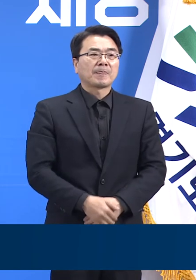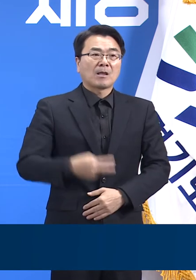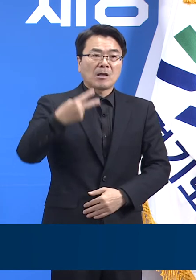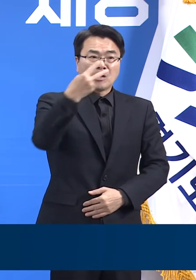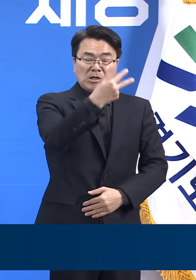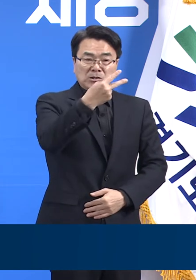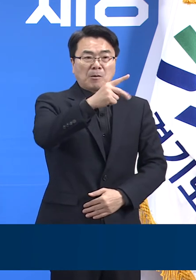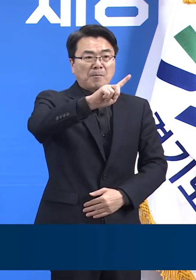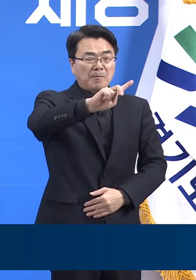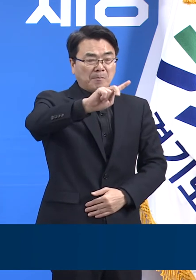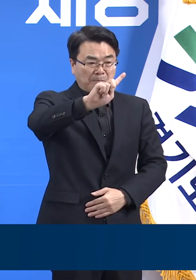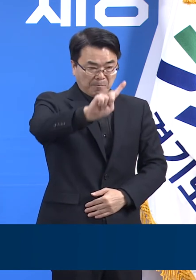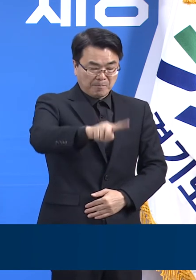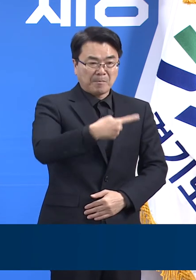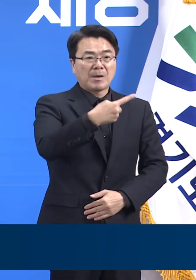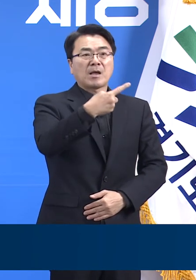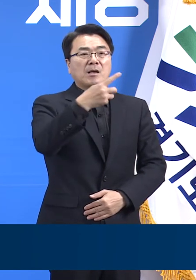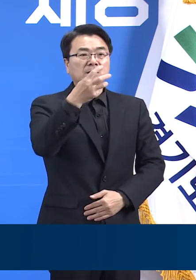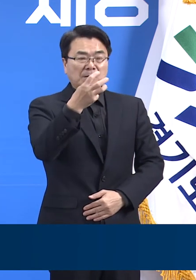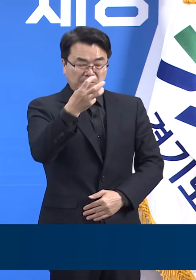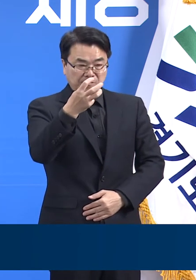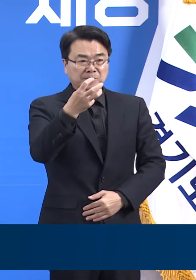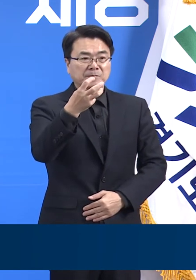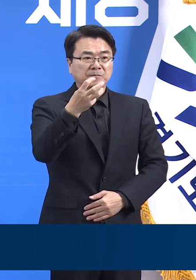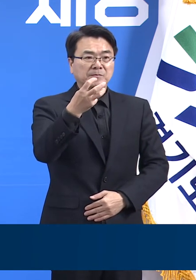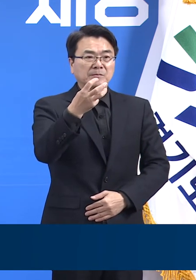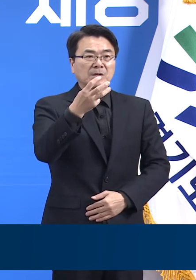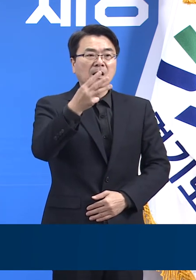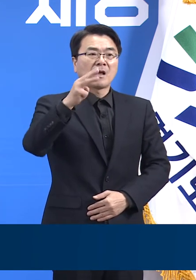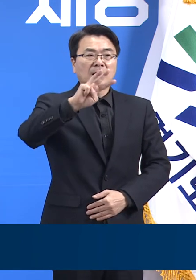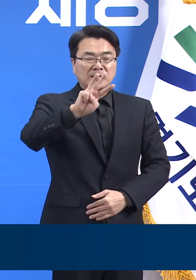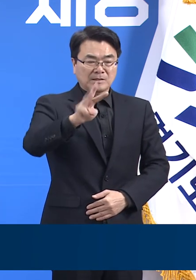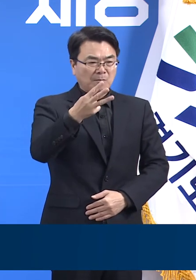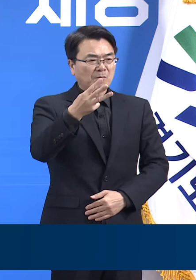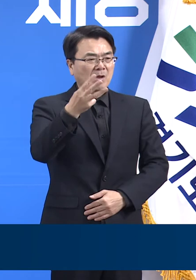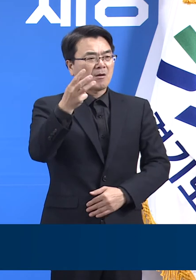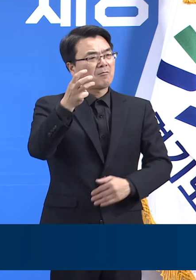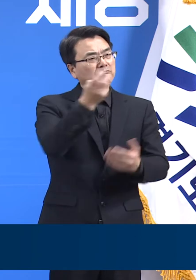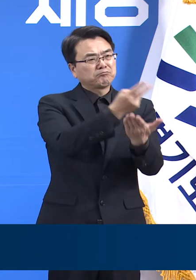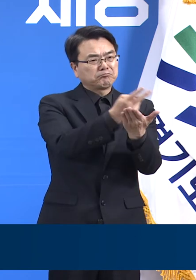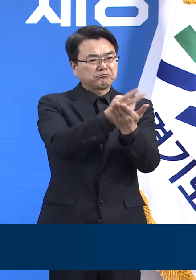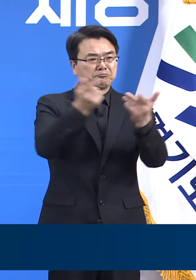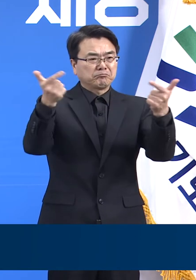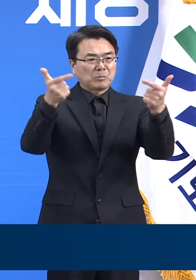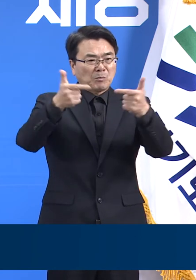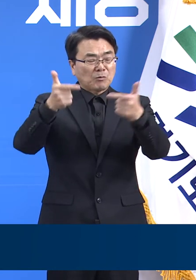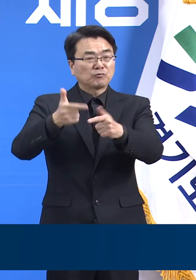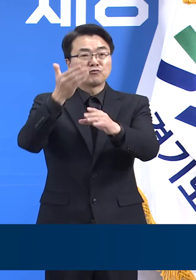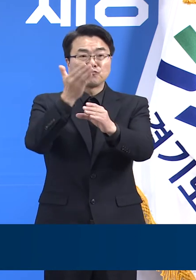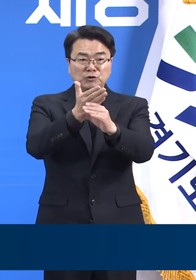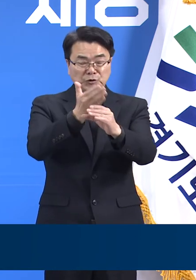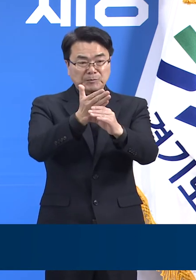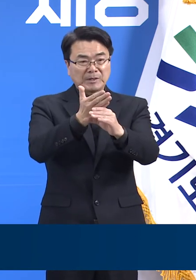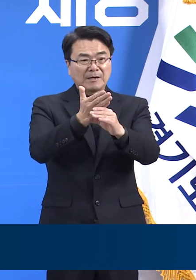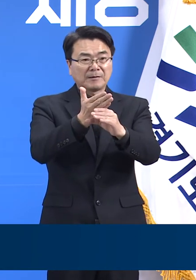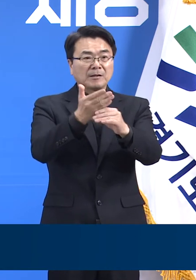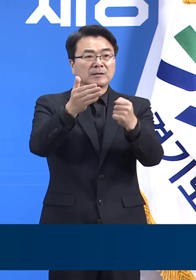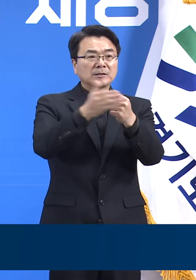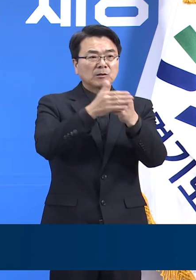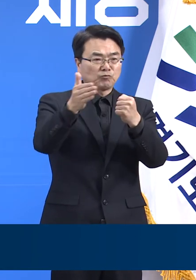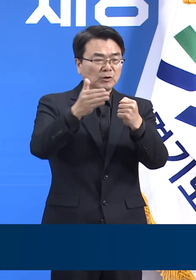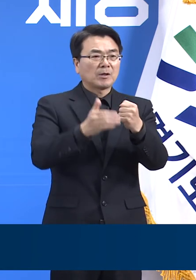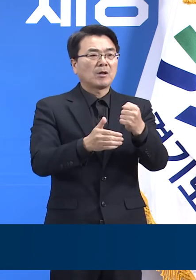,153병상으로 320병상 감소했으며 병상 가동률은 80